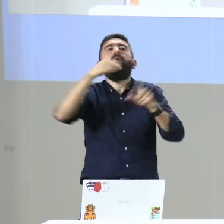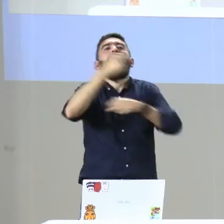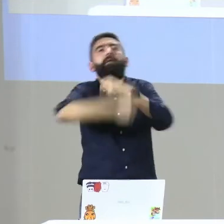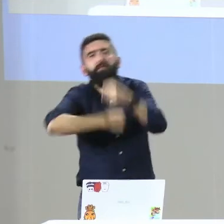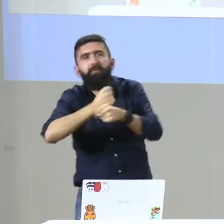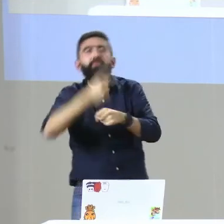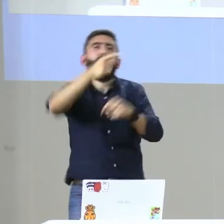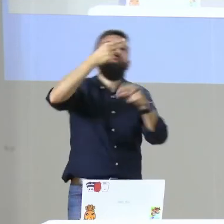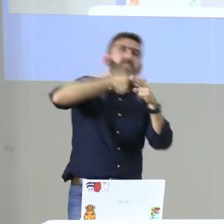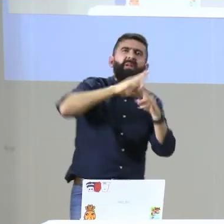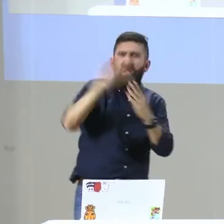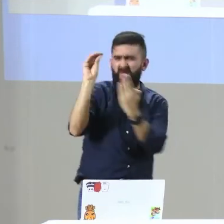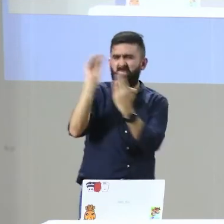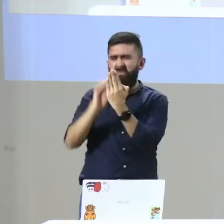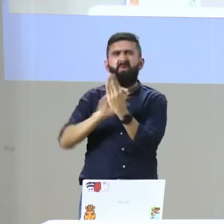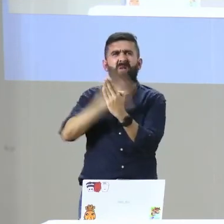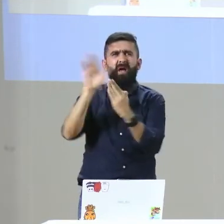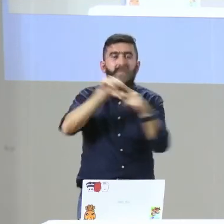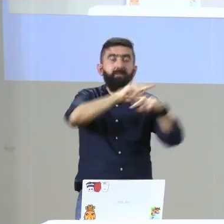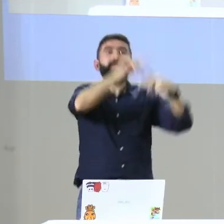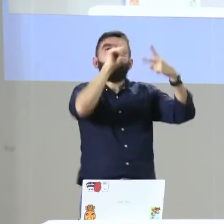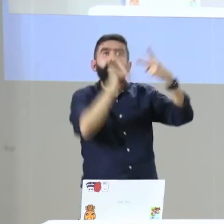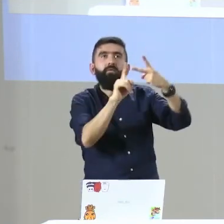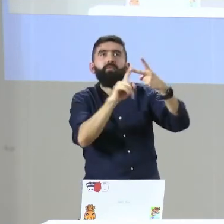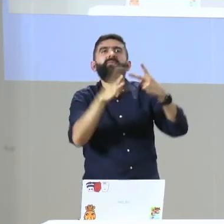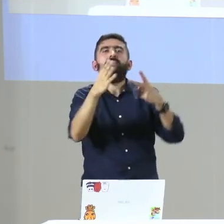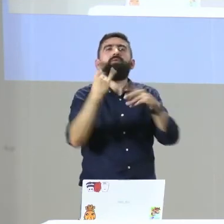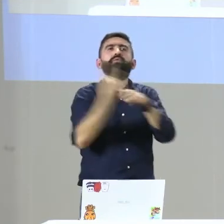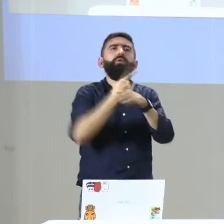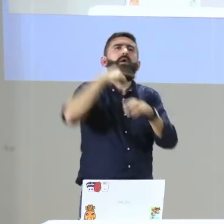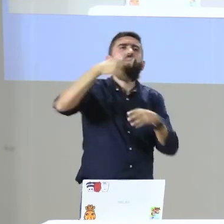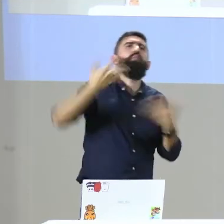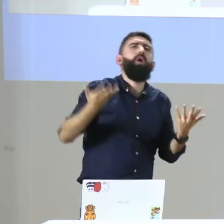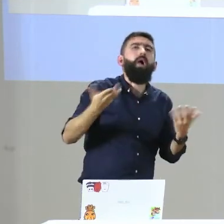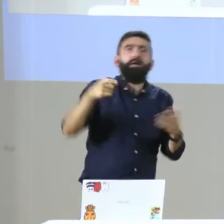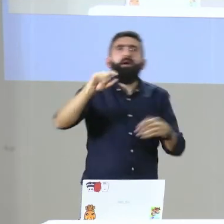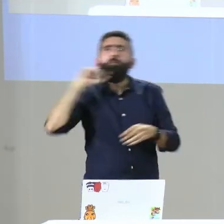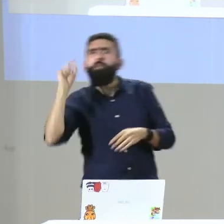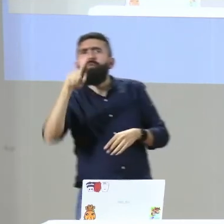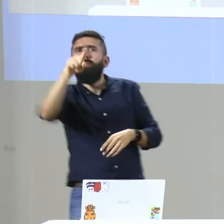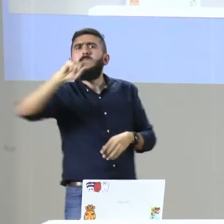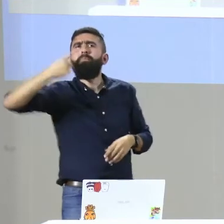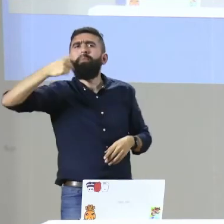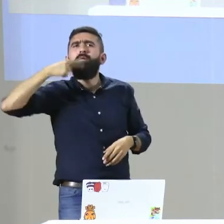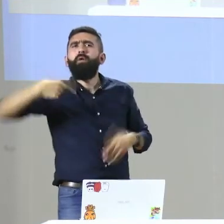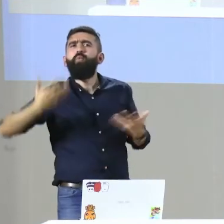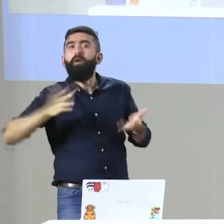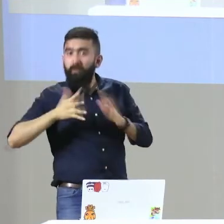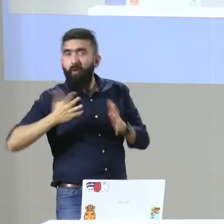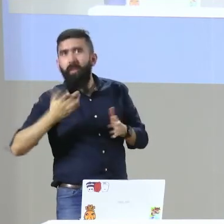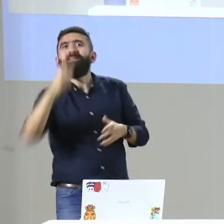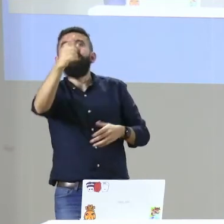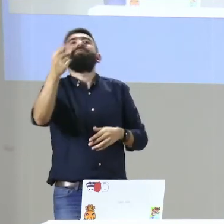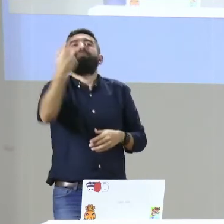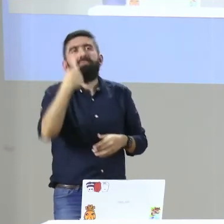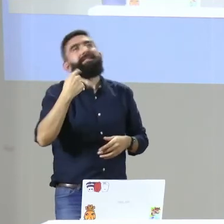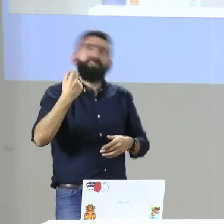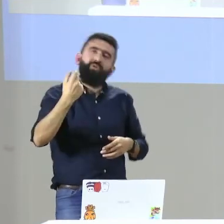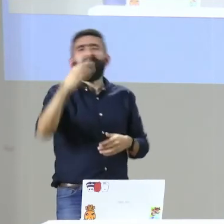vamos a hablar de la categoría sociodemográfica, también vamos a hablar de cómo se está utilizando la lengua,